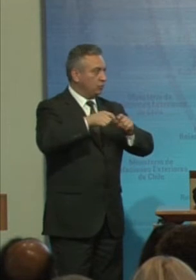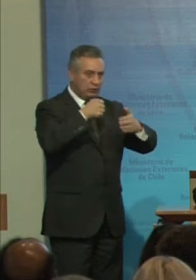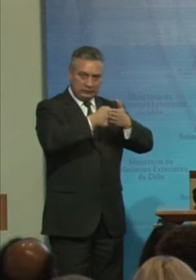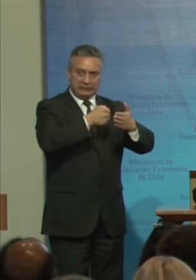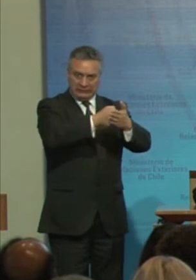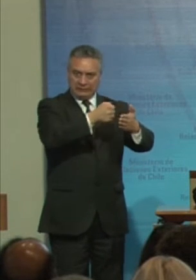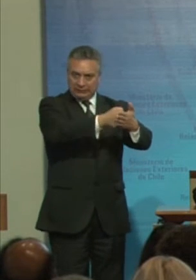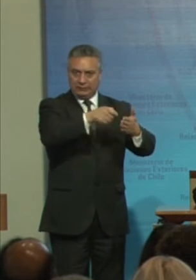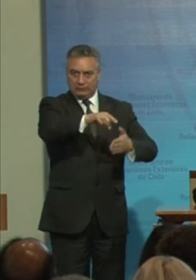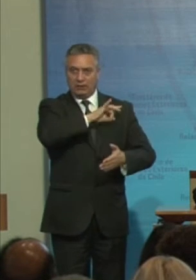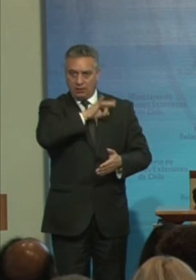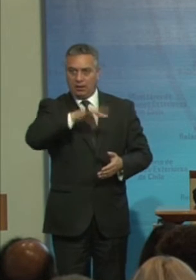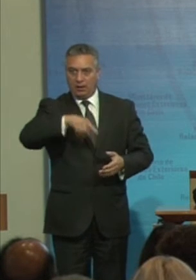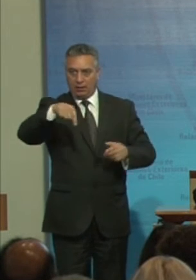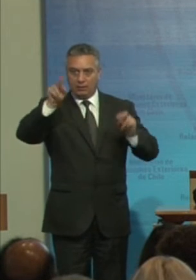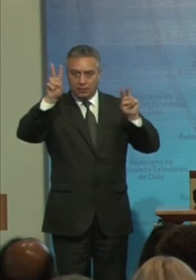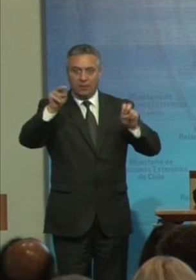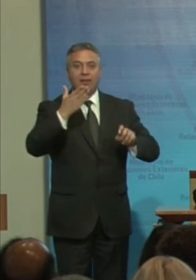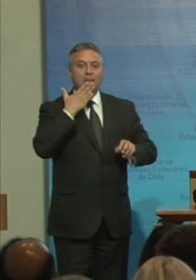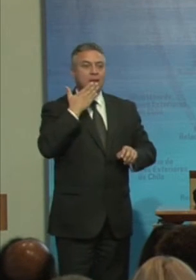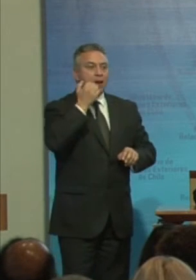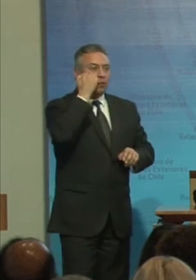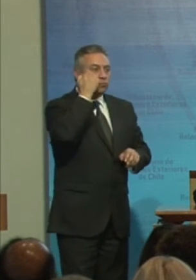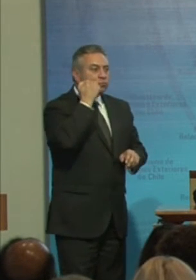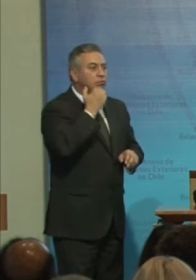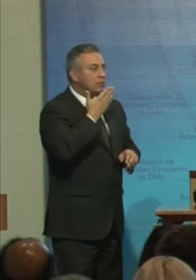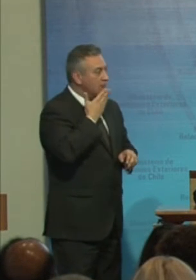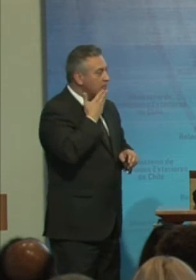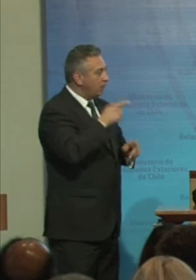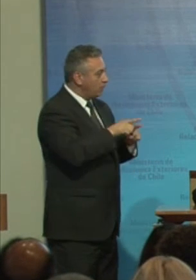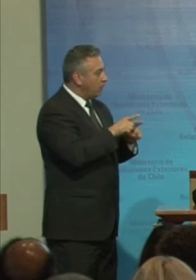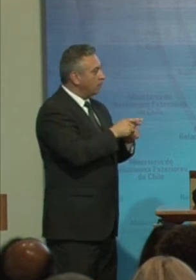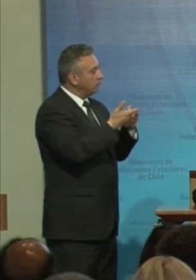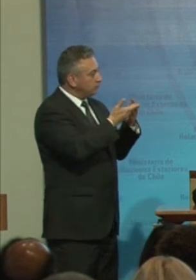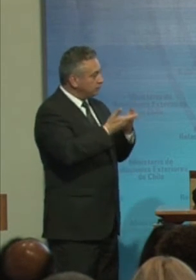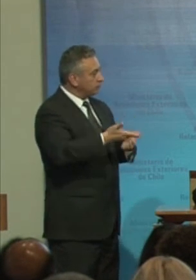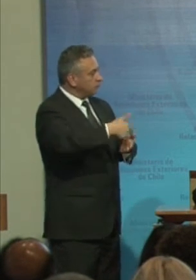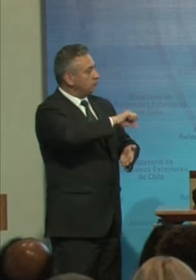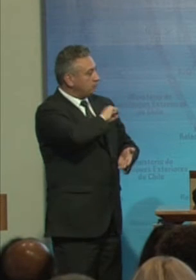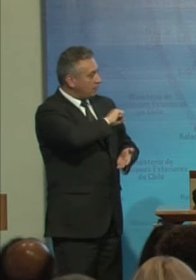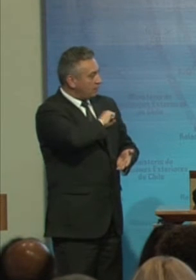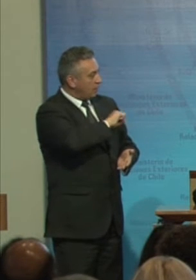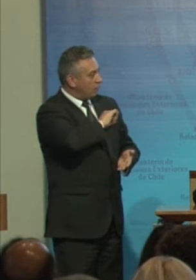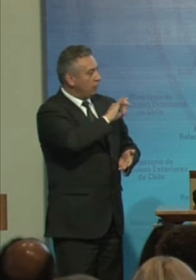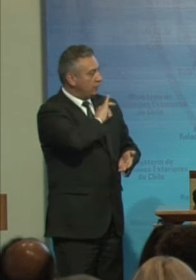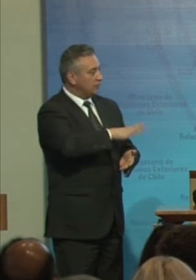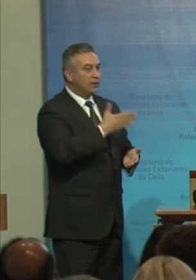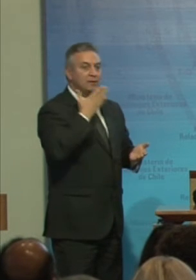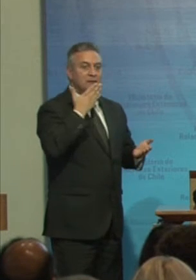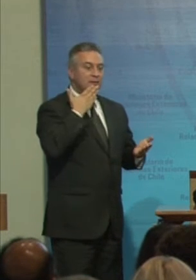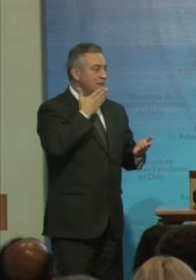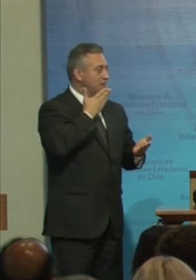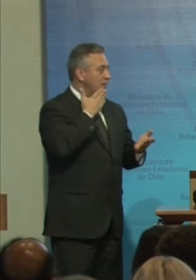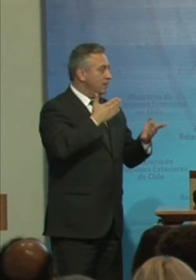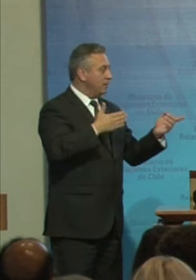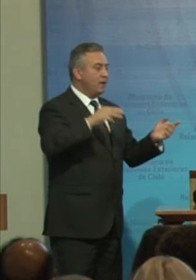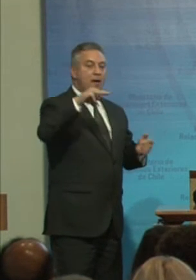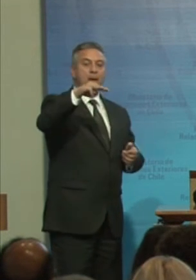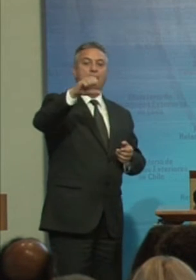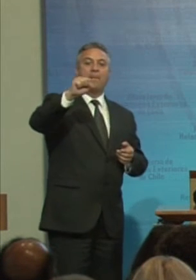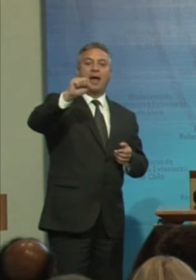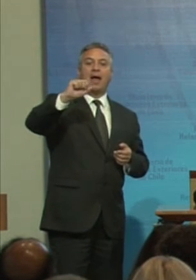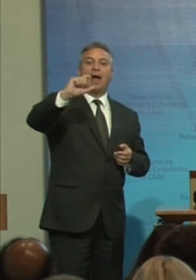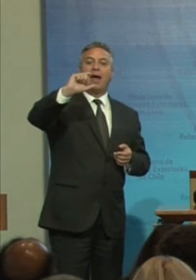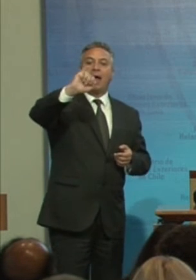materia Y con un especial afecto De recibirlo Nuevamente En Santiago De Chile A Marino A Magino